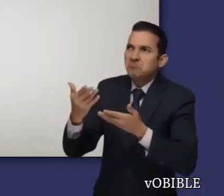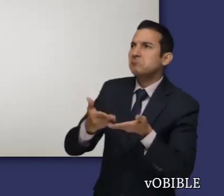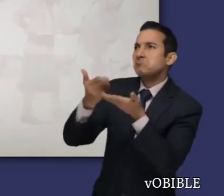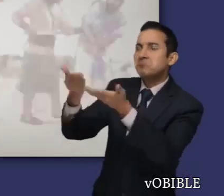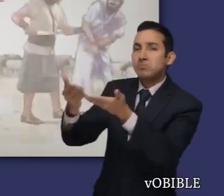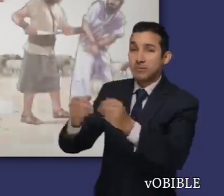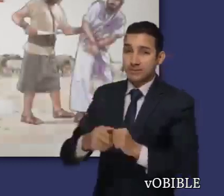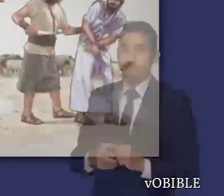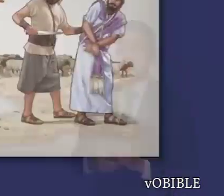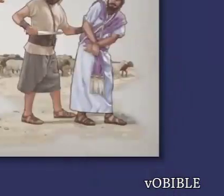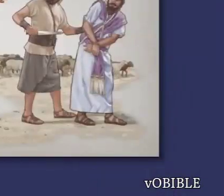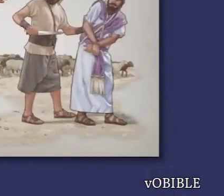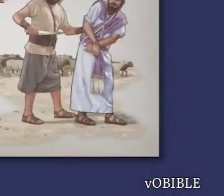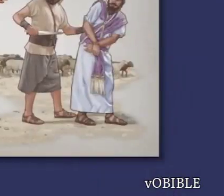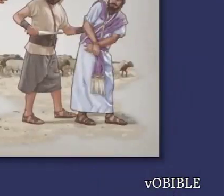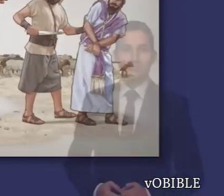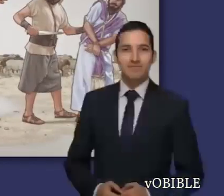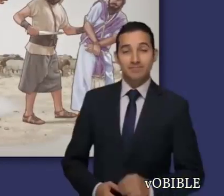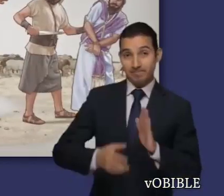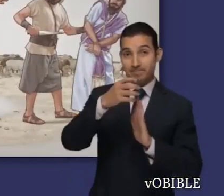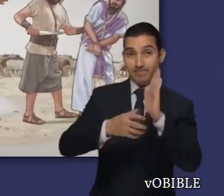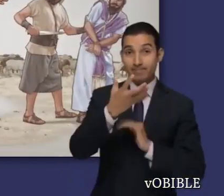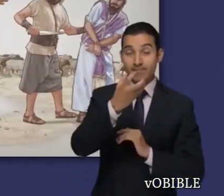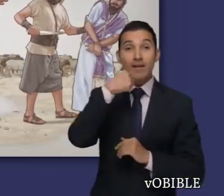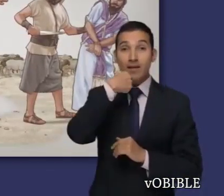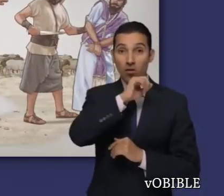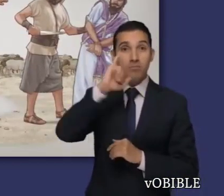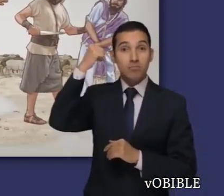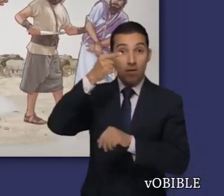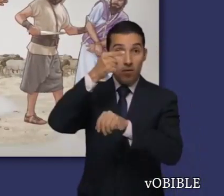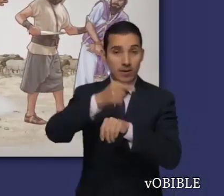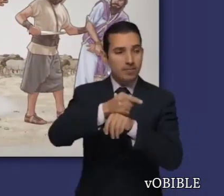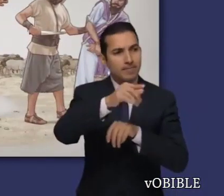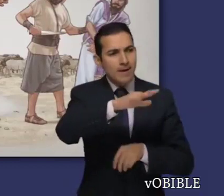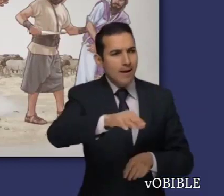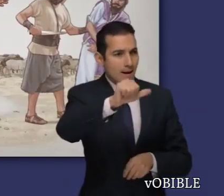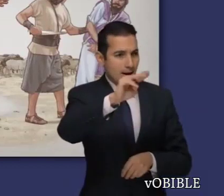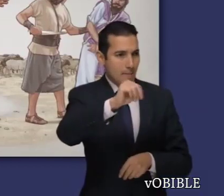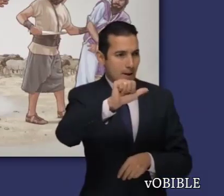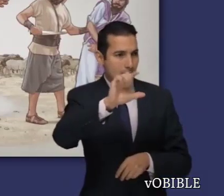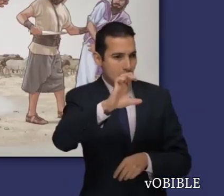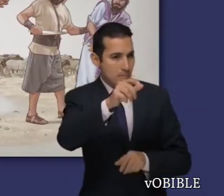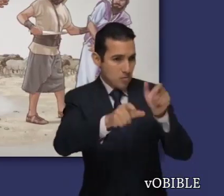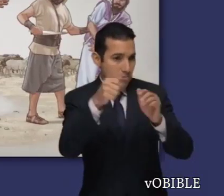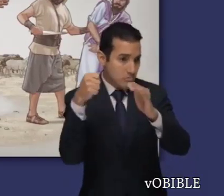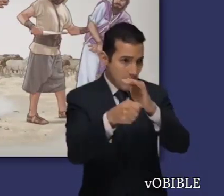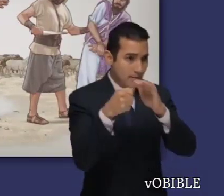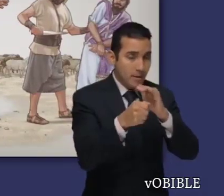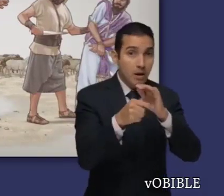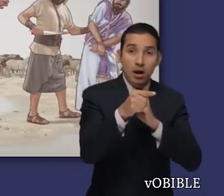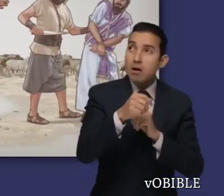15, derrota a los amalequitas, pero desobedece a Dios, y les perdona la vida al rey Agaac y a las mejores